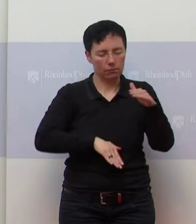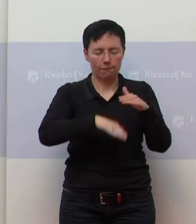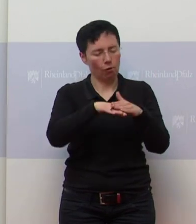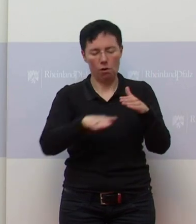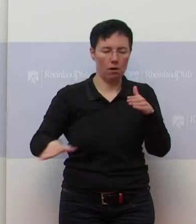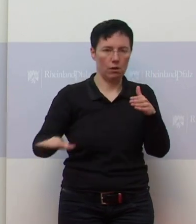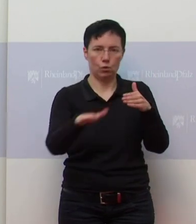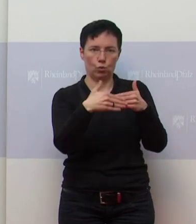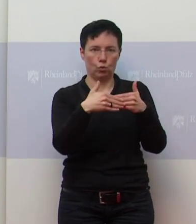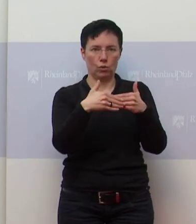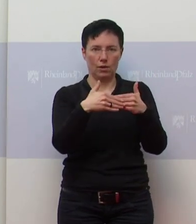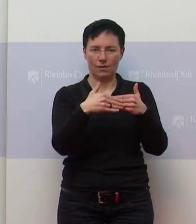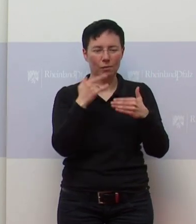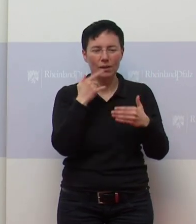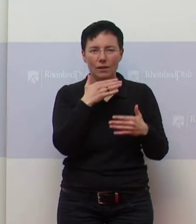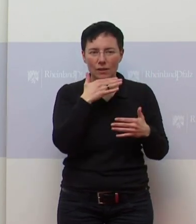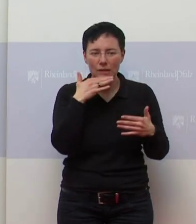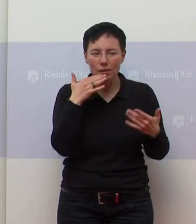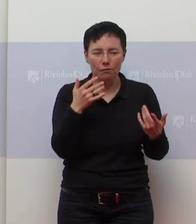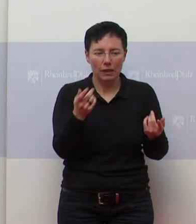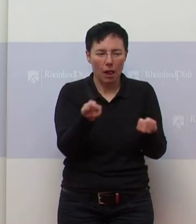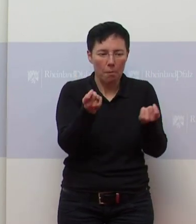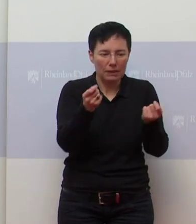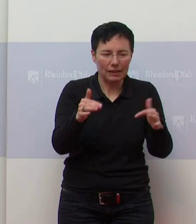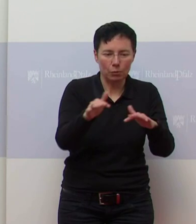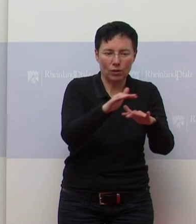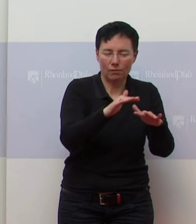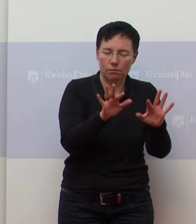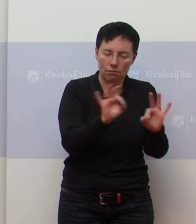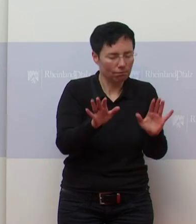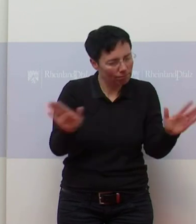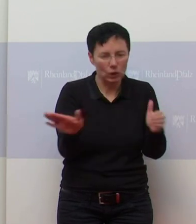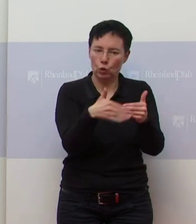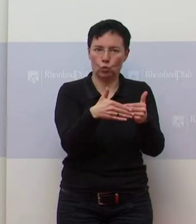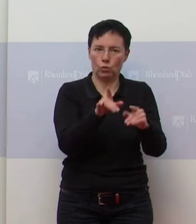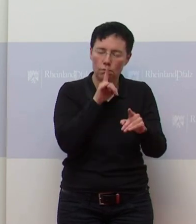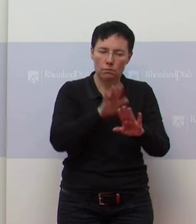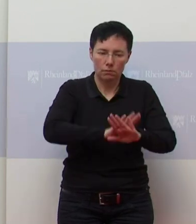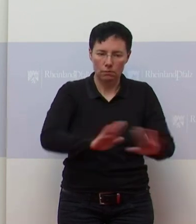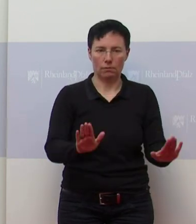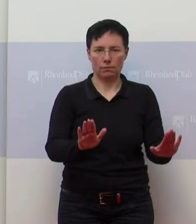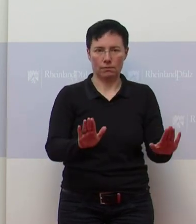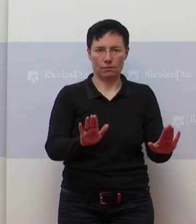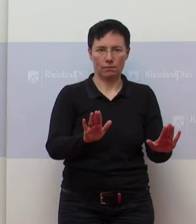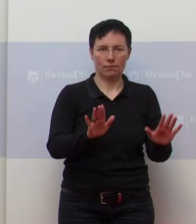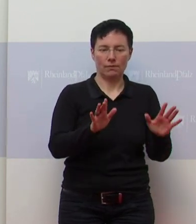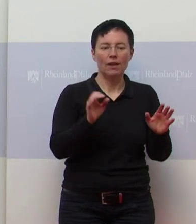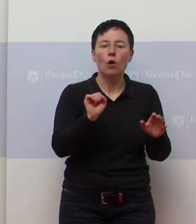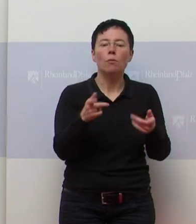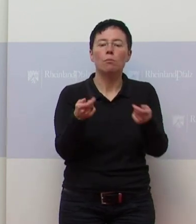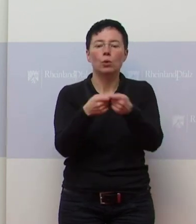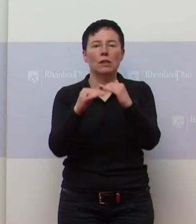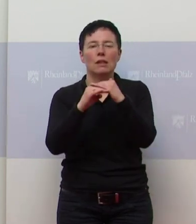und da wird gar nicht viel laufen. Man wird jetzt sehen, was die Bundesregierung da vorgibt an dieser Stelle. Weil es muss ja